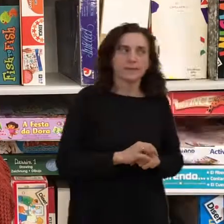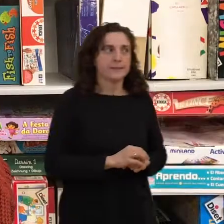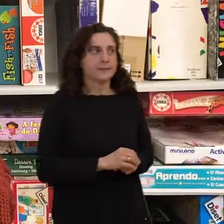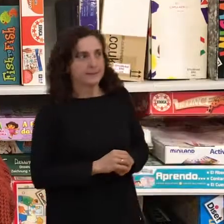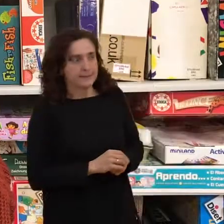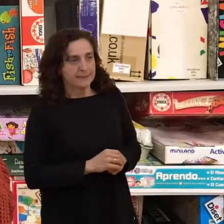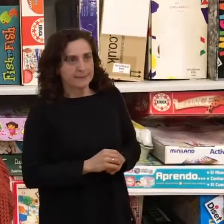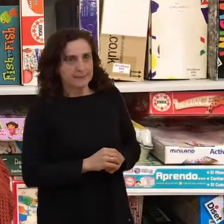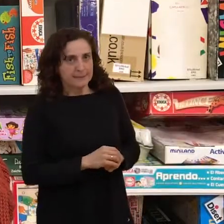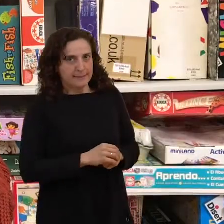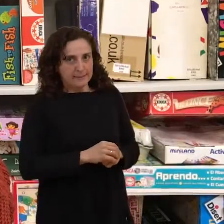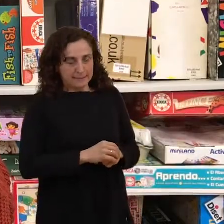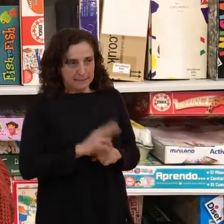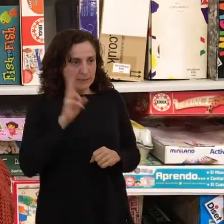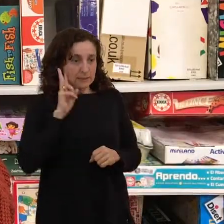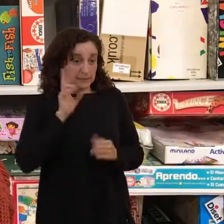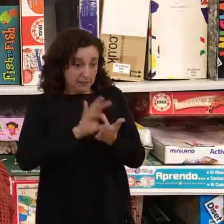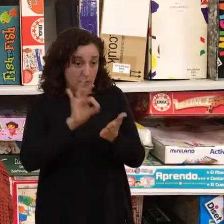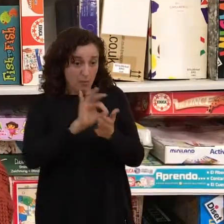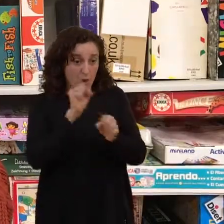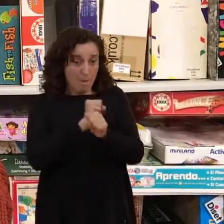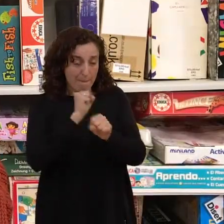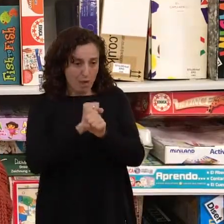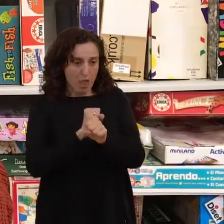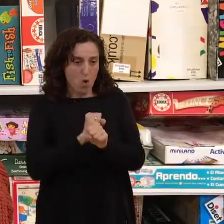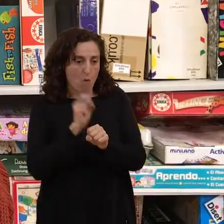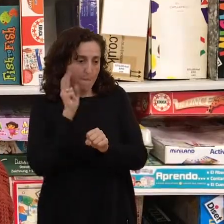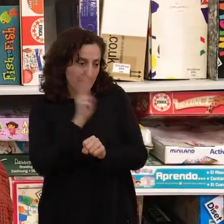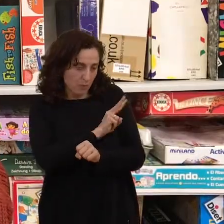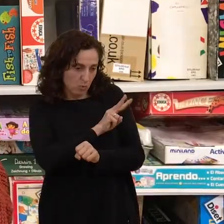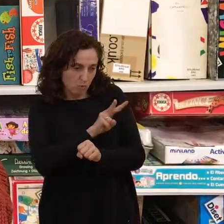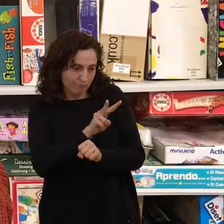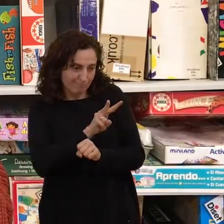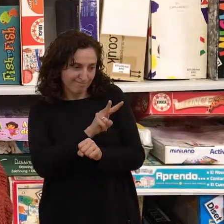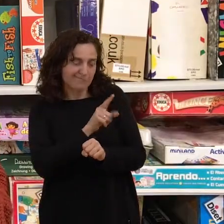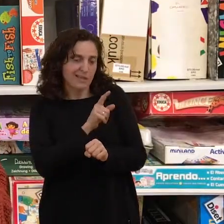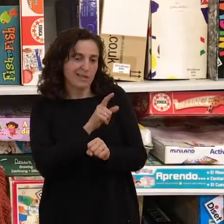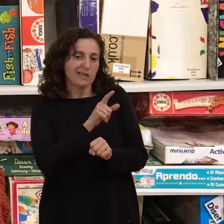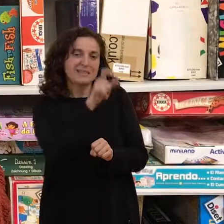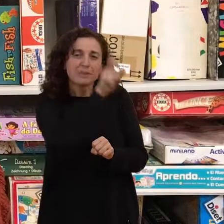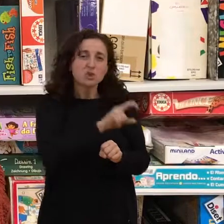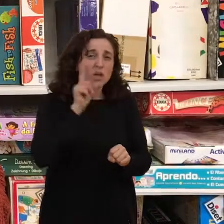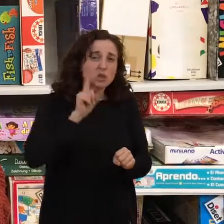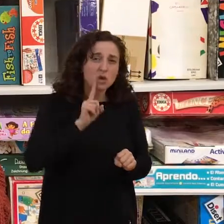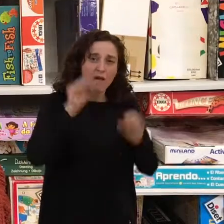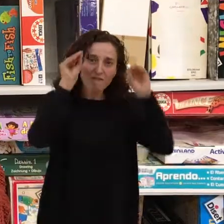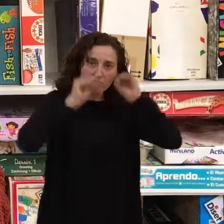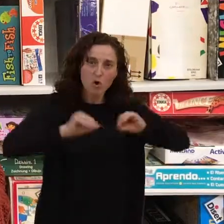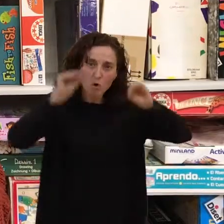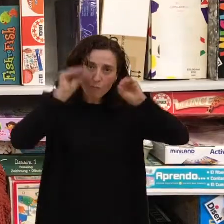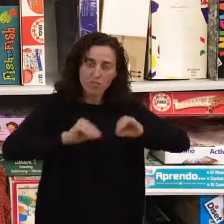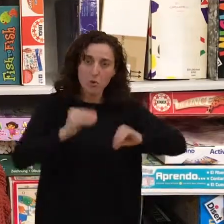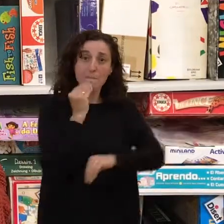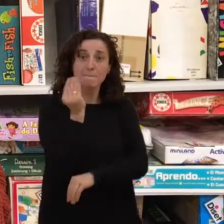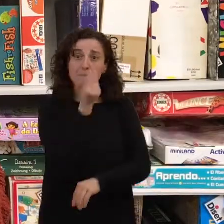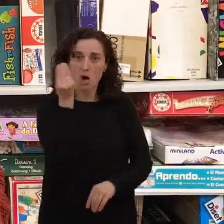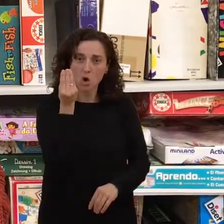Desde lo que vemos en el servicio de empleo, si las personas sordas tuvieran una mejor formación, podrían